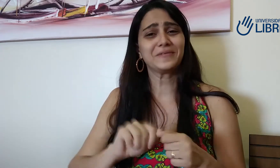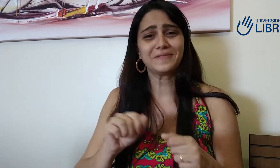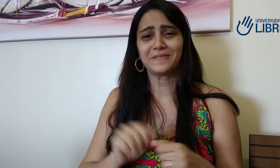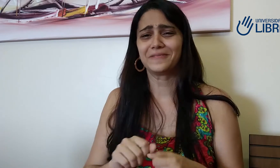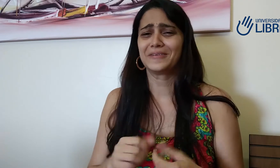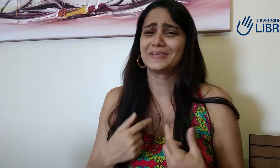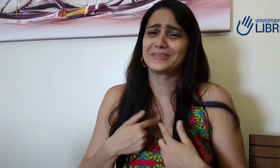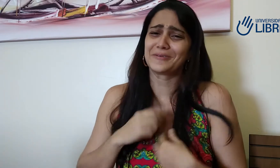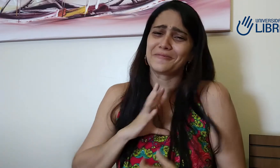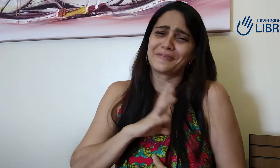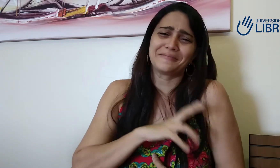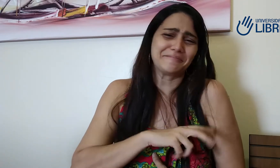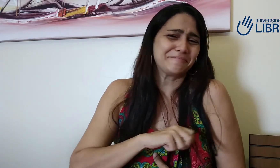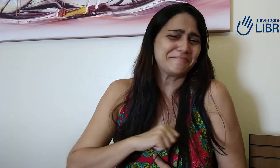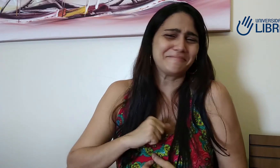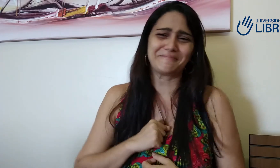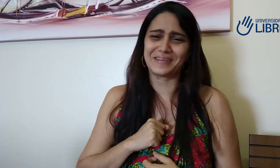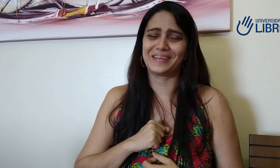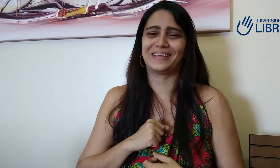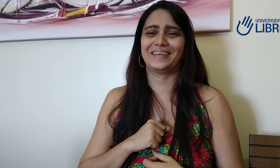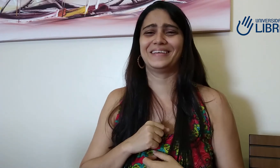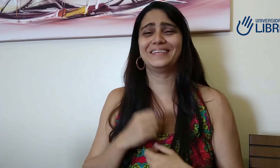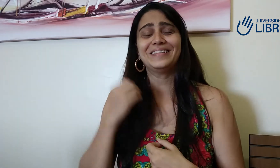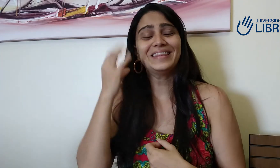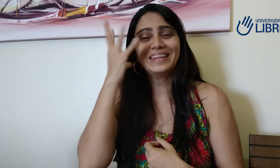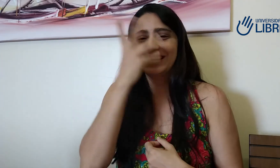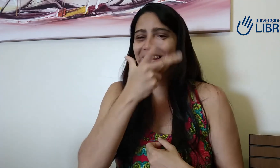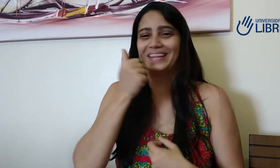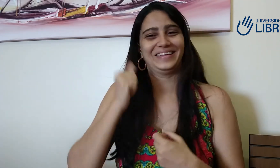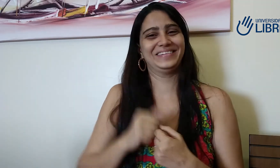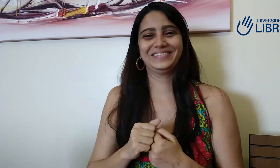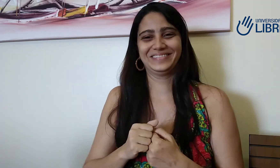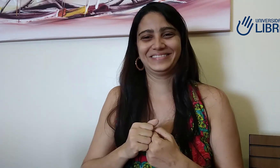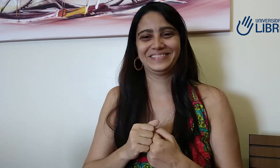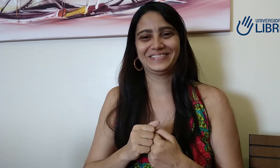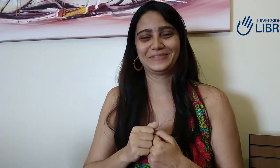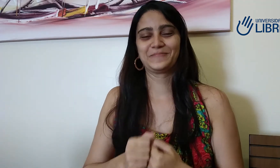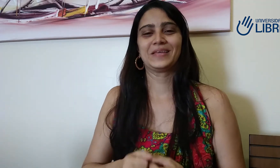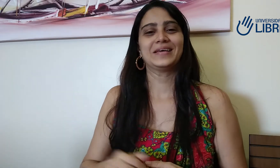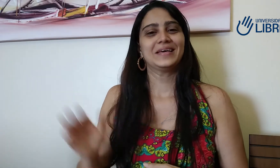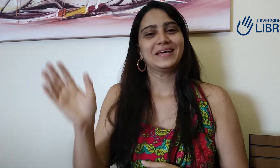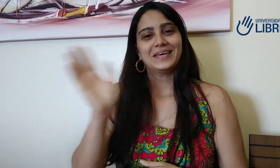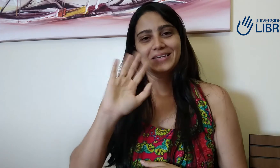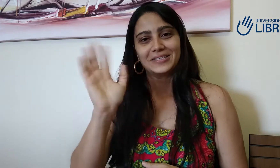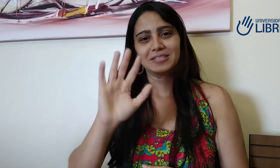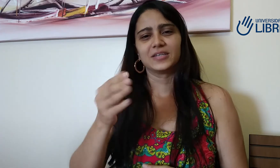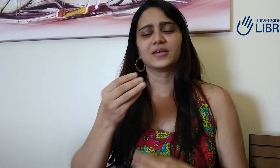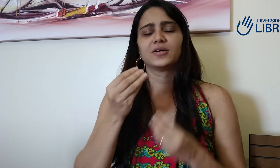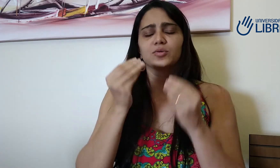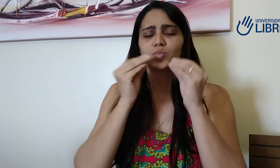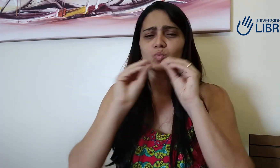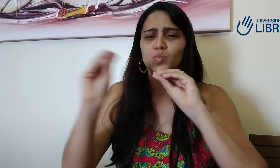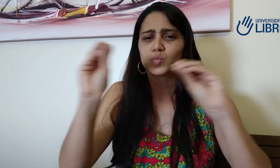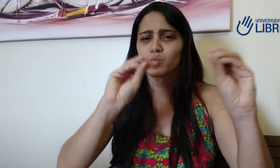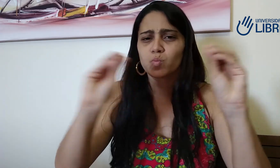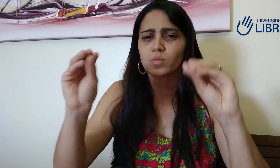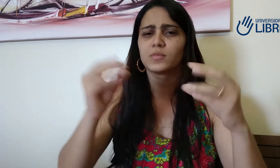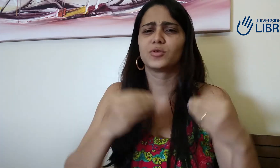agora, agora, poxa, tá bom, eu peguei, fui, fiz. Nossa, eu amei, gostei muito, achei lindo.